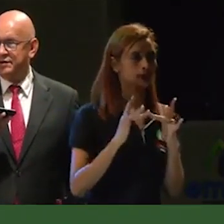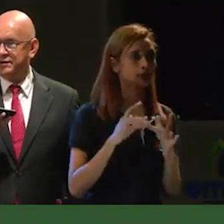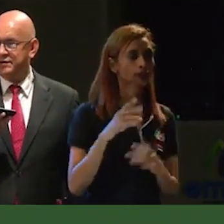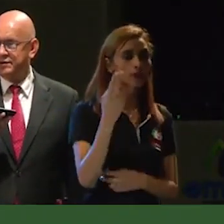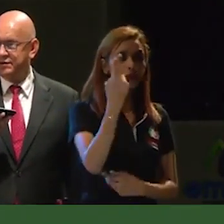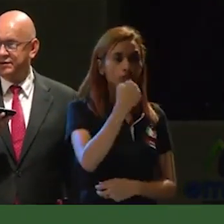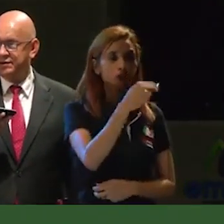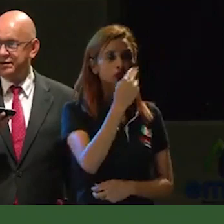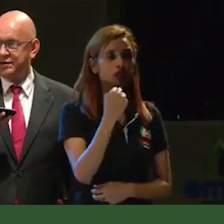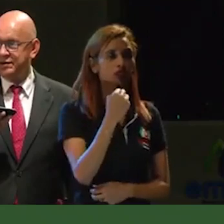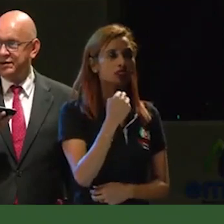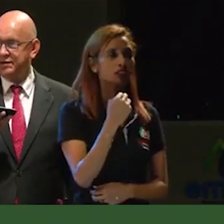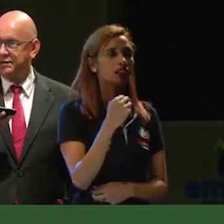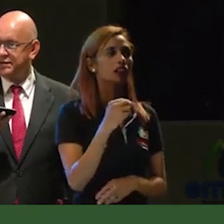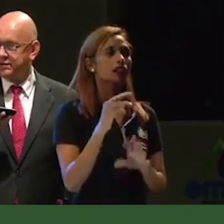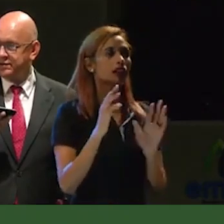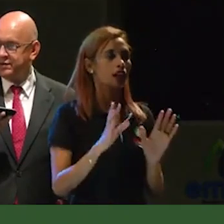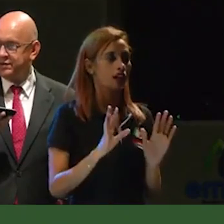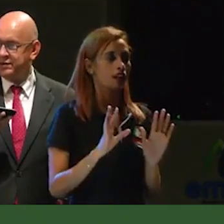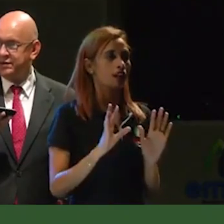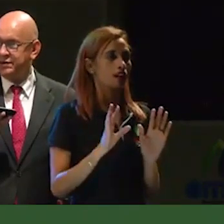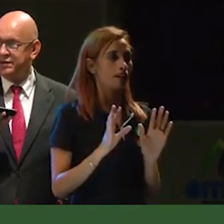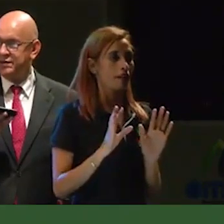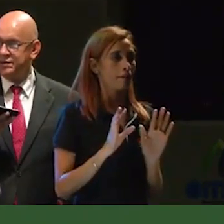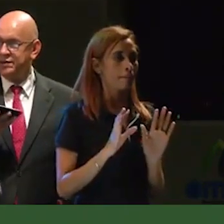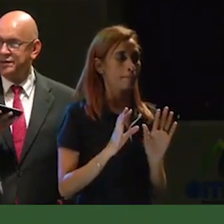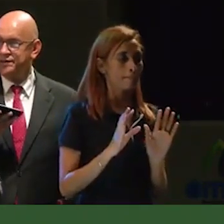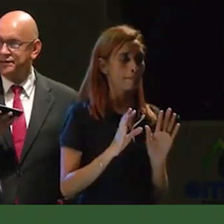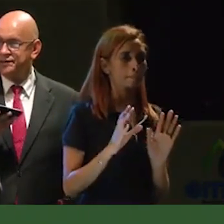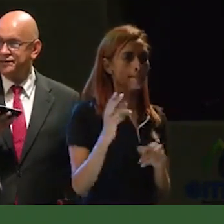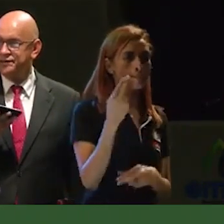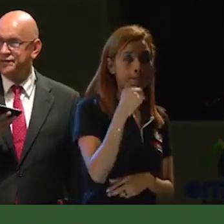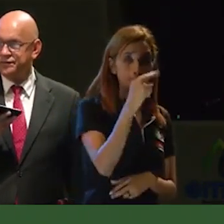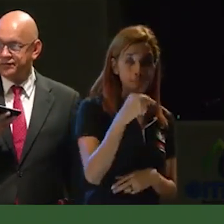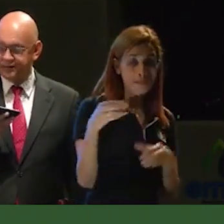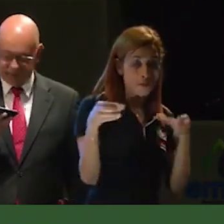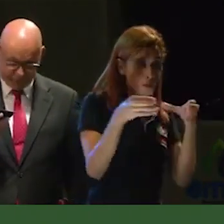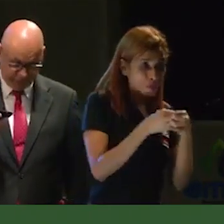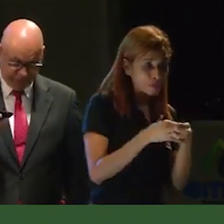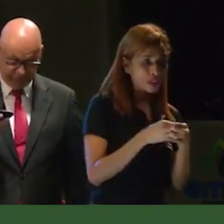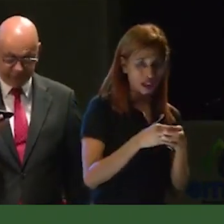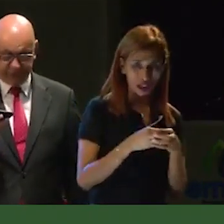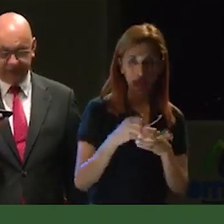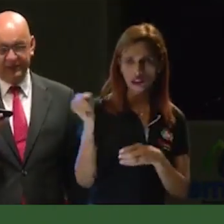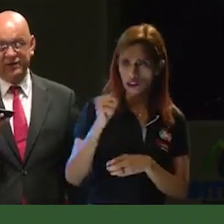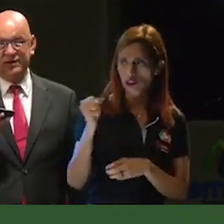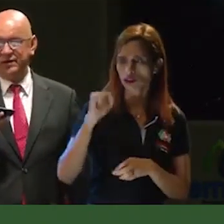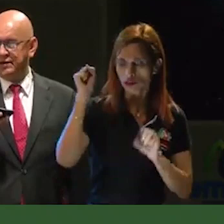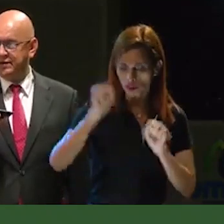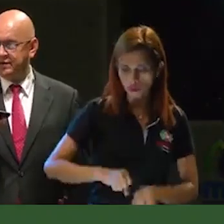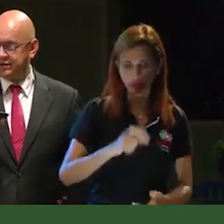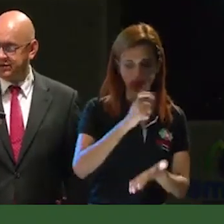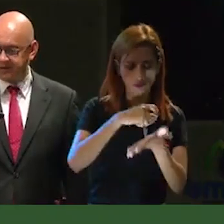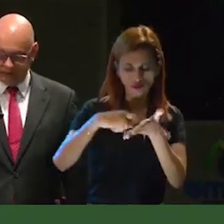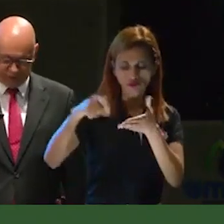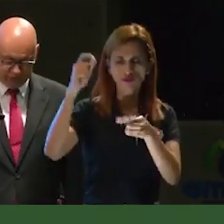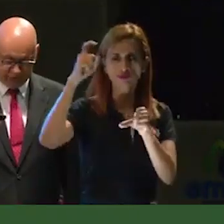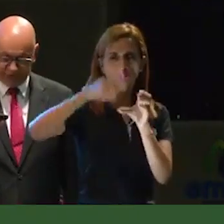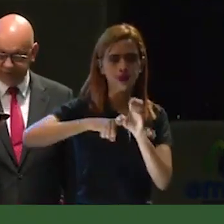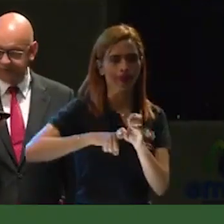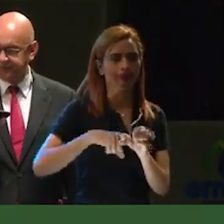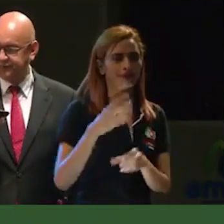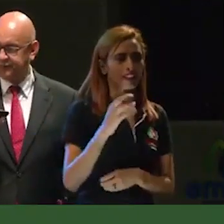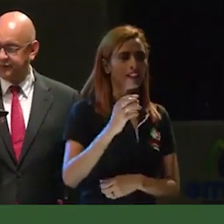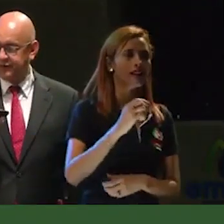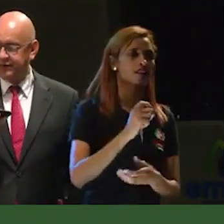compromiso de ese comité que permitió que Luis Alberto Balcero se inscribiera como candidato a la alcaldía por